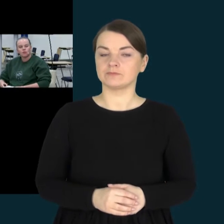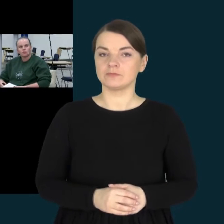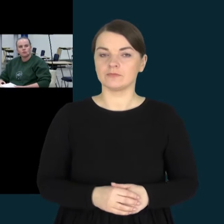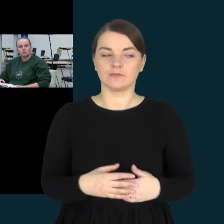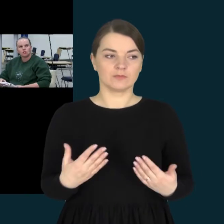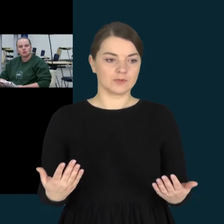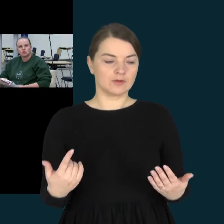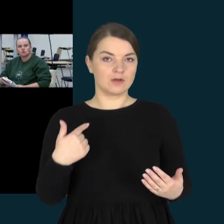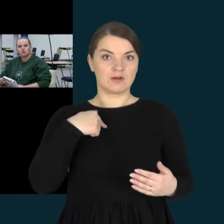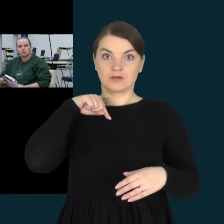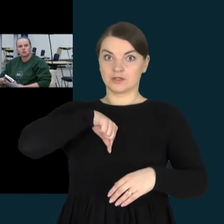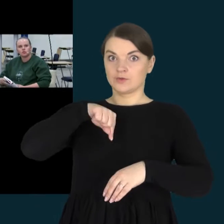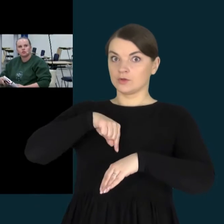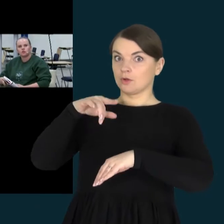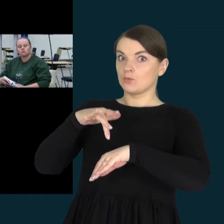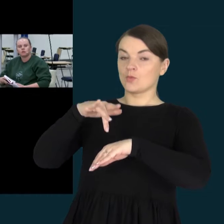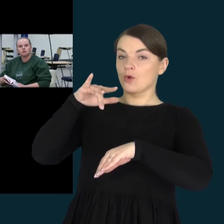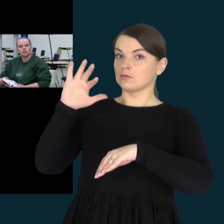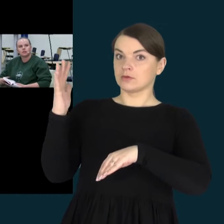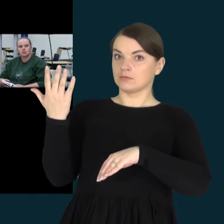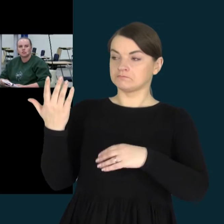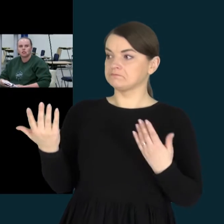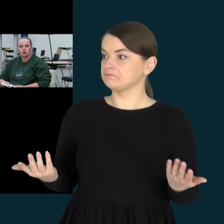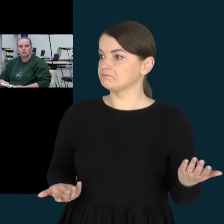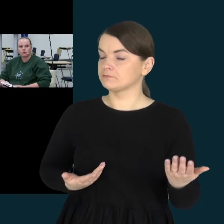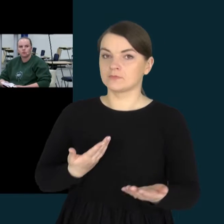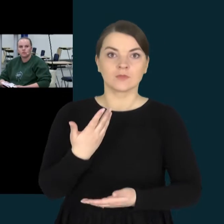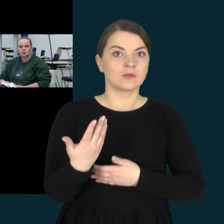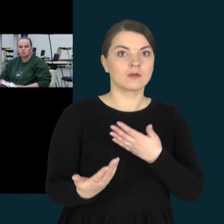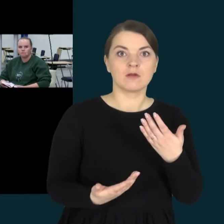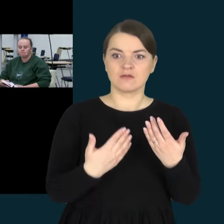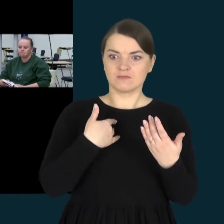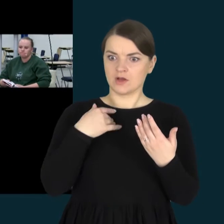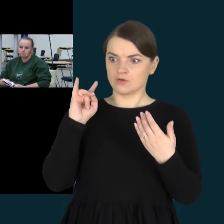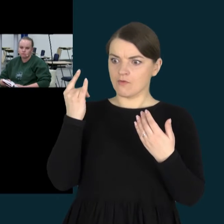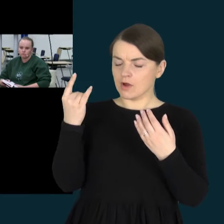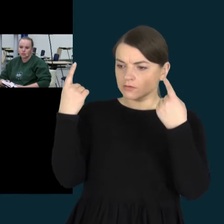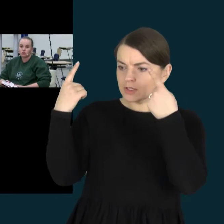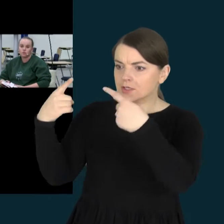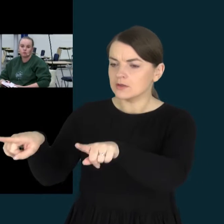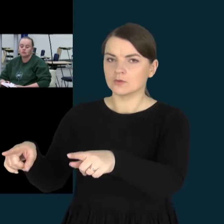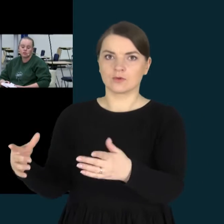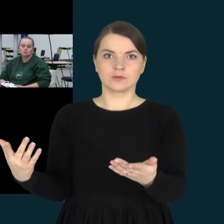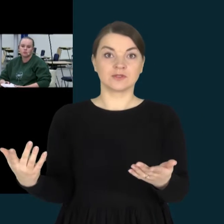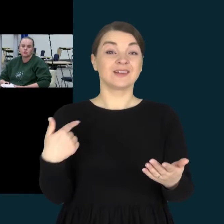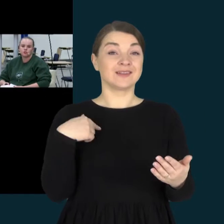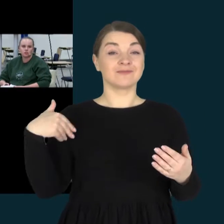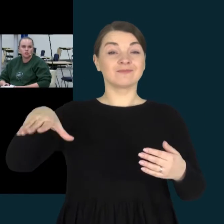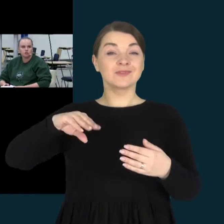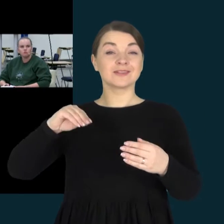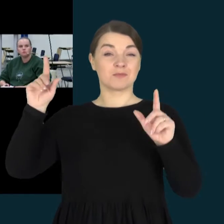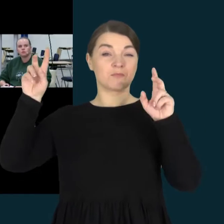Mano jausmai, sužinant, kad mano vaikas yra netoks kaip visi, jis buvo vadinamas išskirtinių,